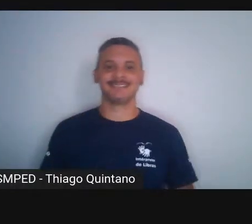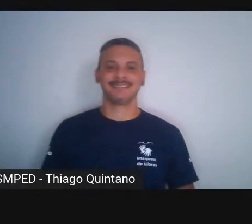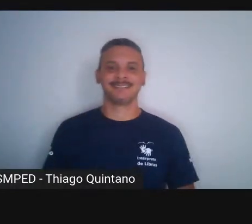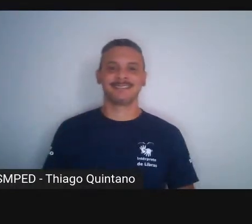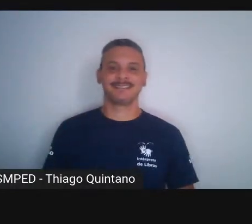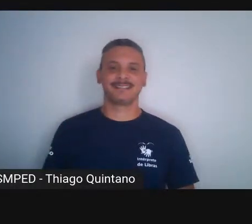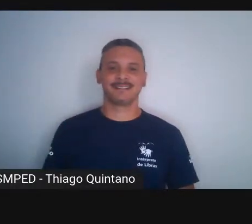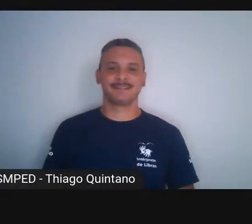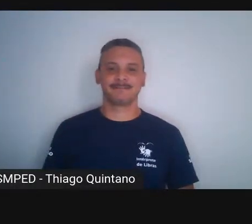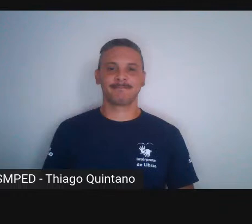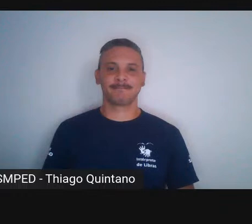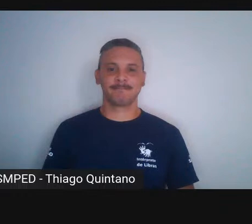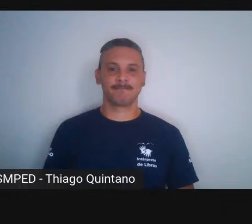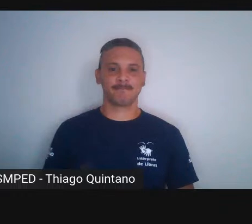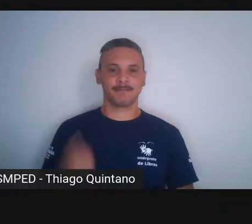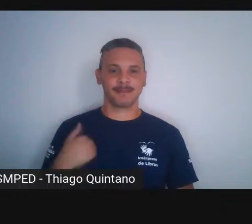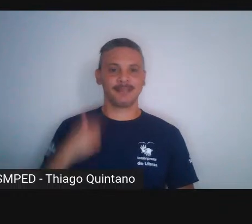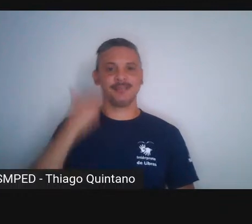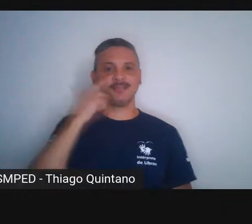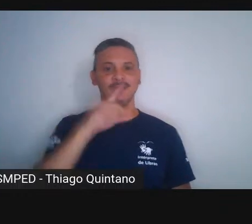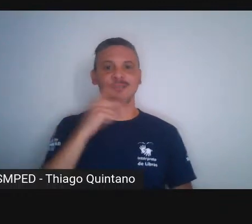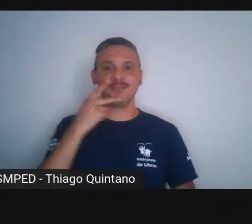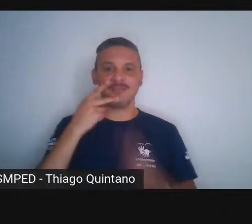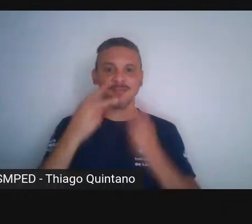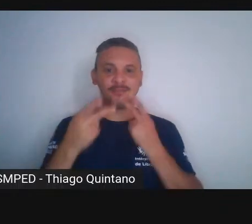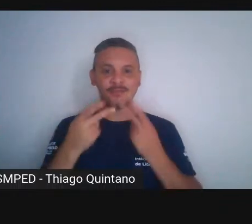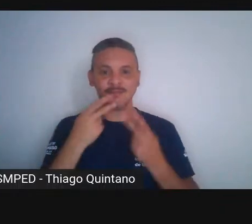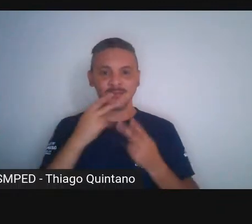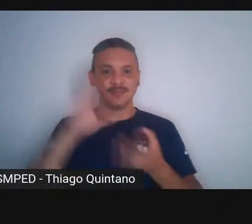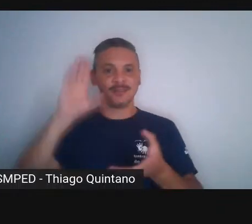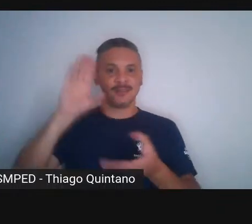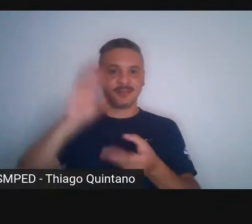Eu imagino que eu ia ser um pouco mais breve, não?